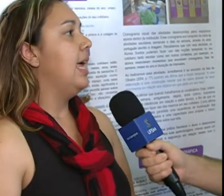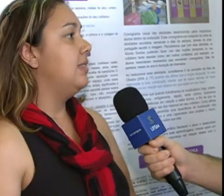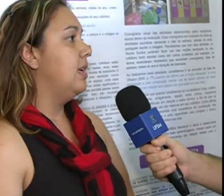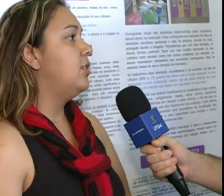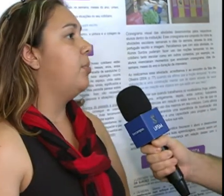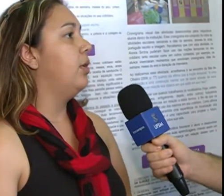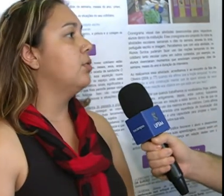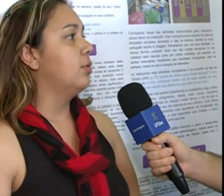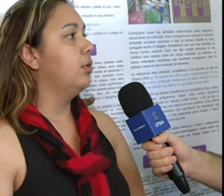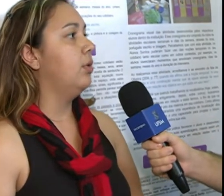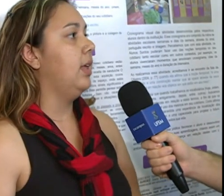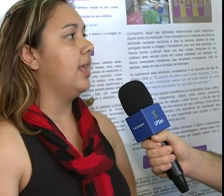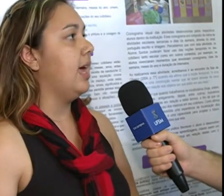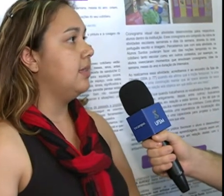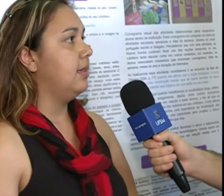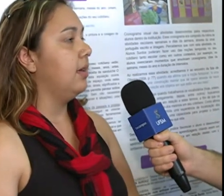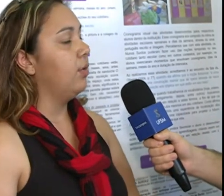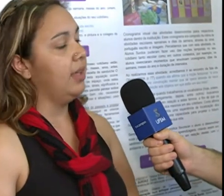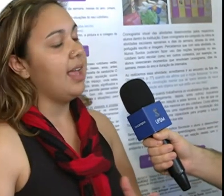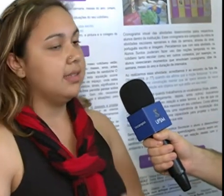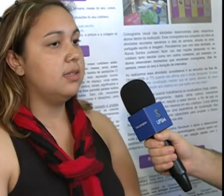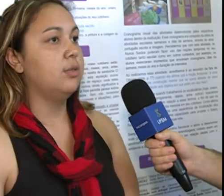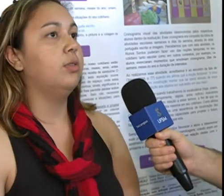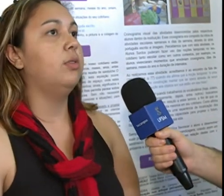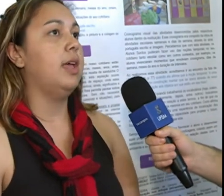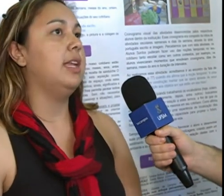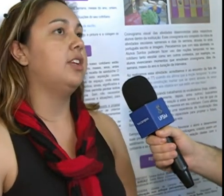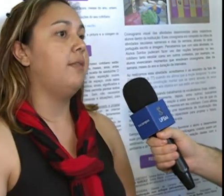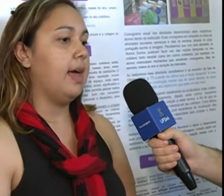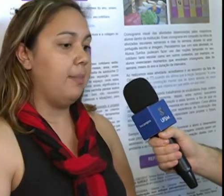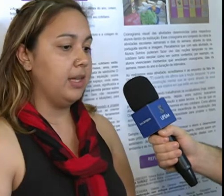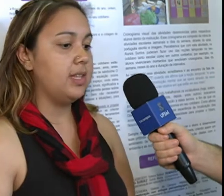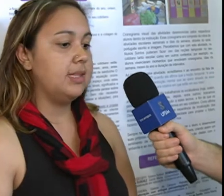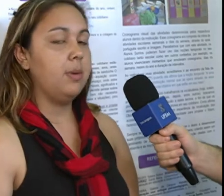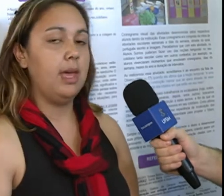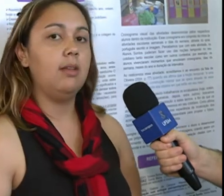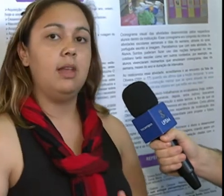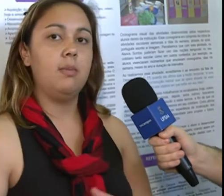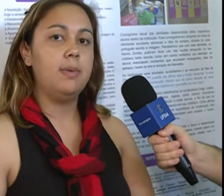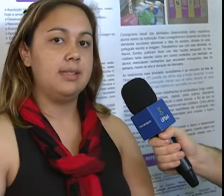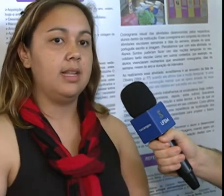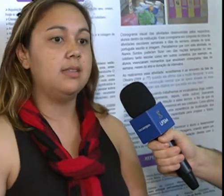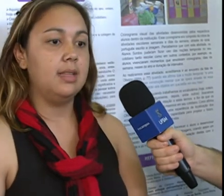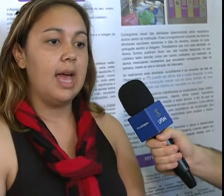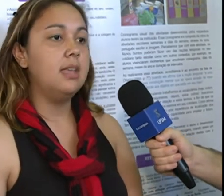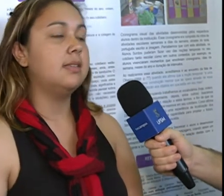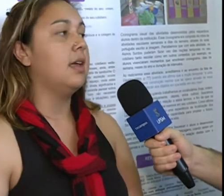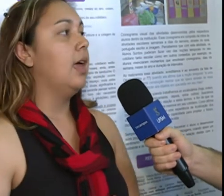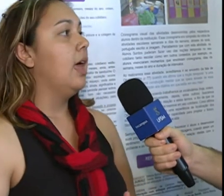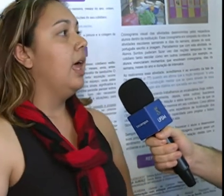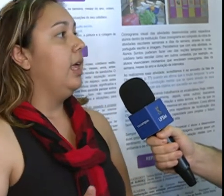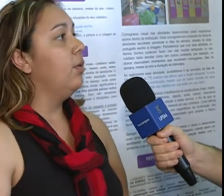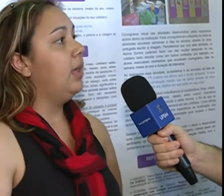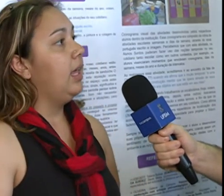Existe, porque o que nasce surdo, ele já aprende desde pequeno a língua brasileira de sinais e o que